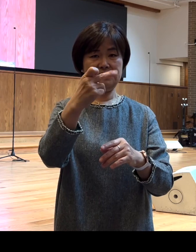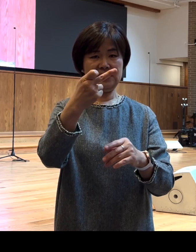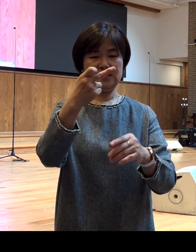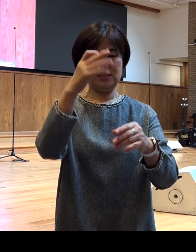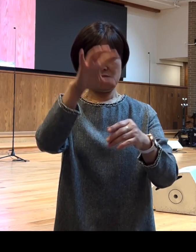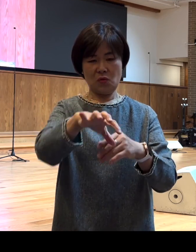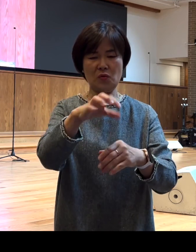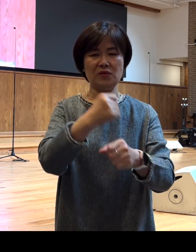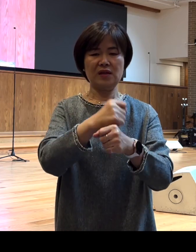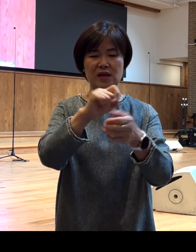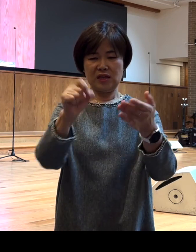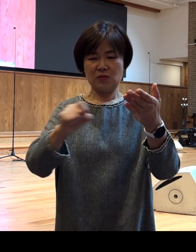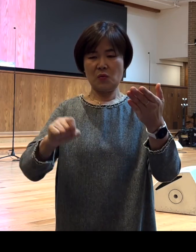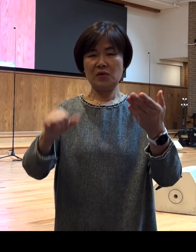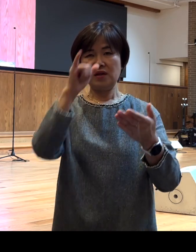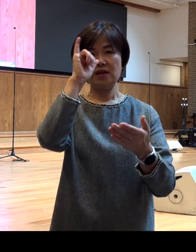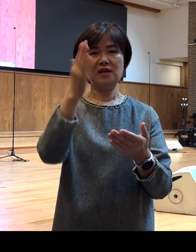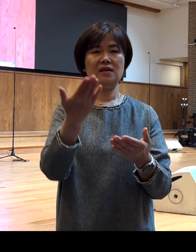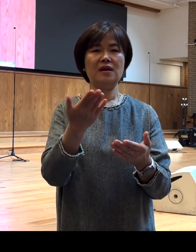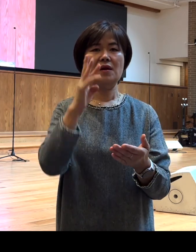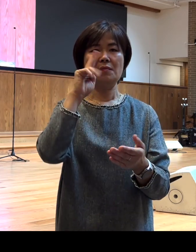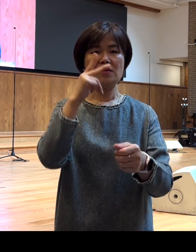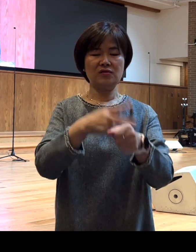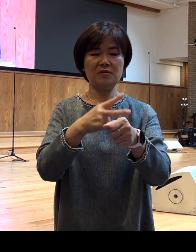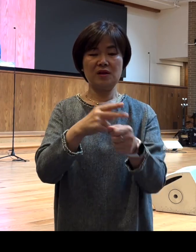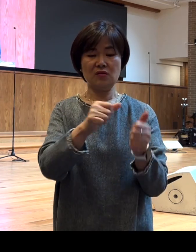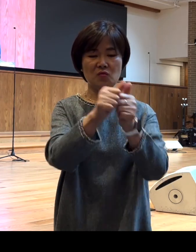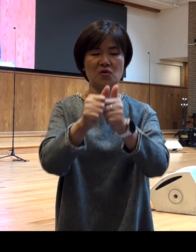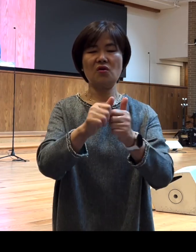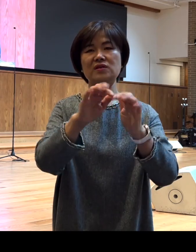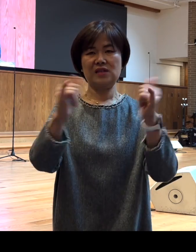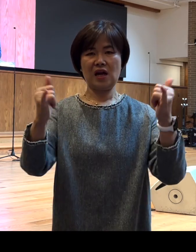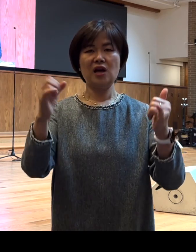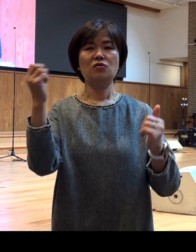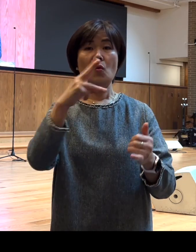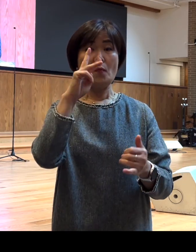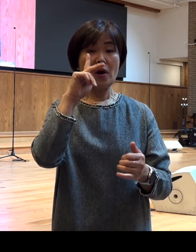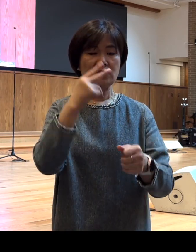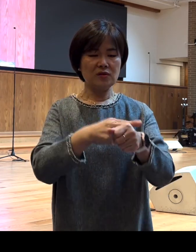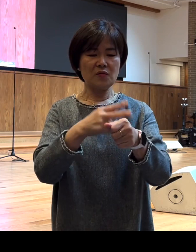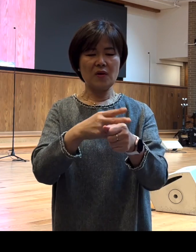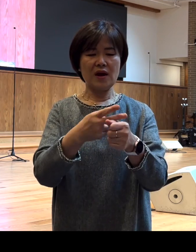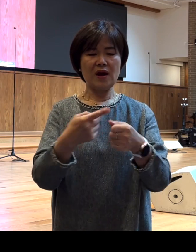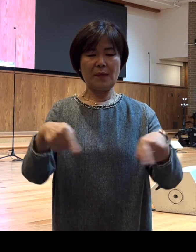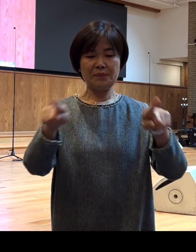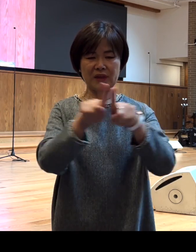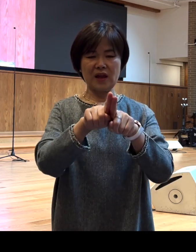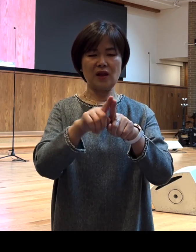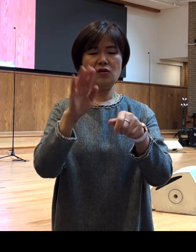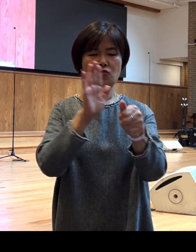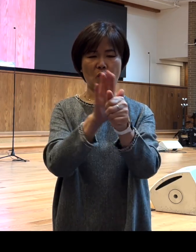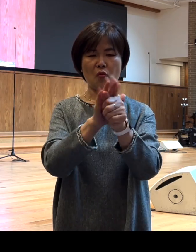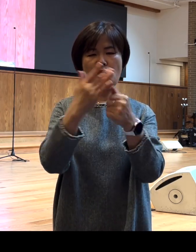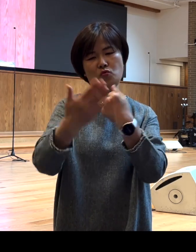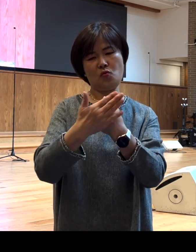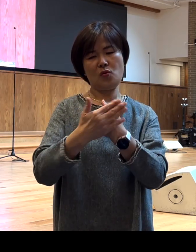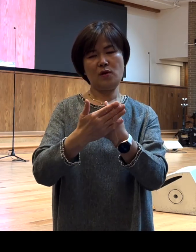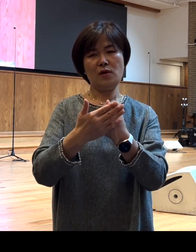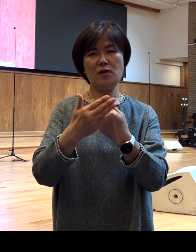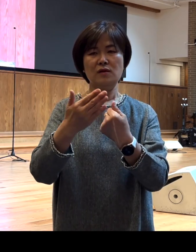기록을 하고 있는데요 바울의 동역자들 또 바울과 함께 협력하고 도왔던 후원자들 이런